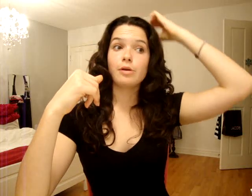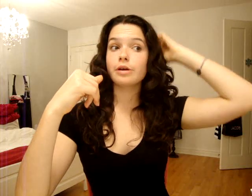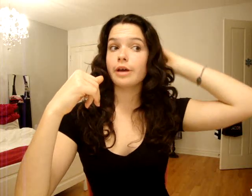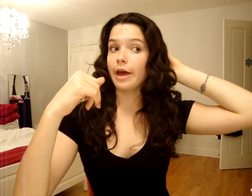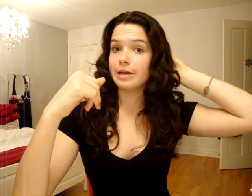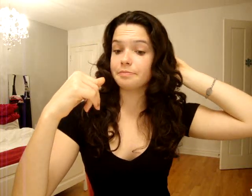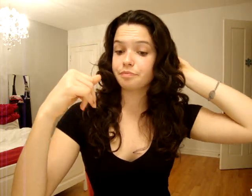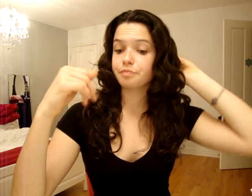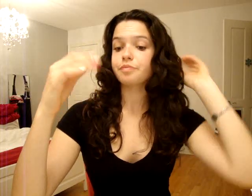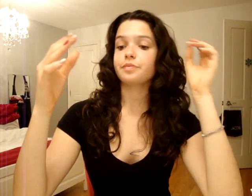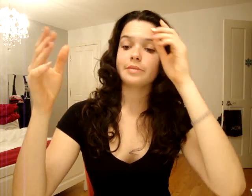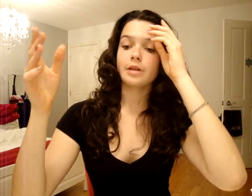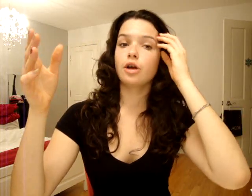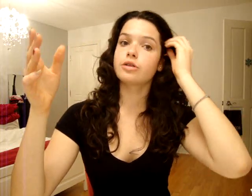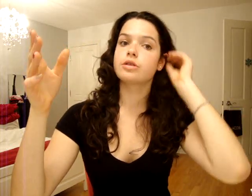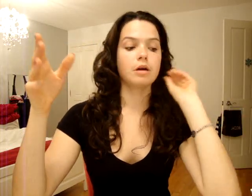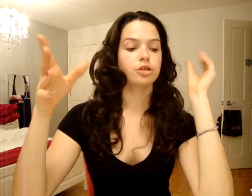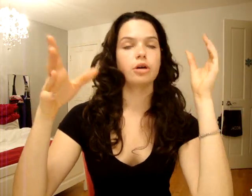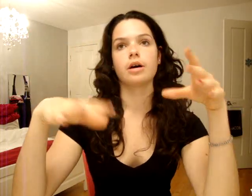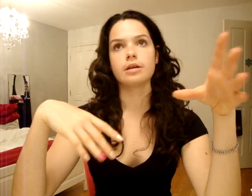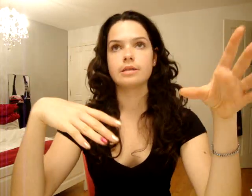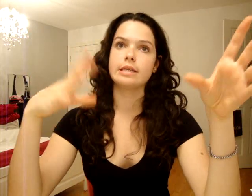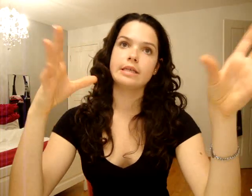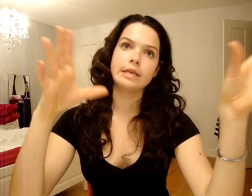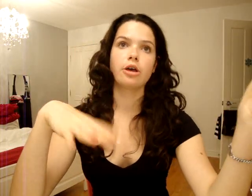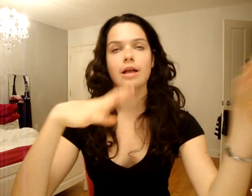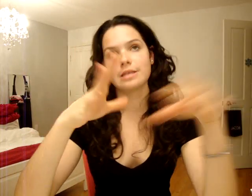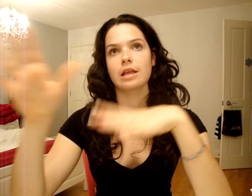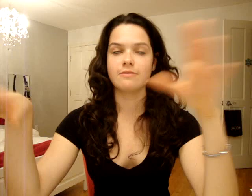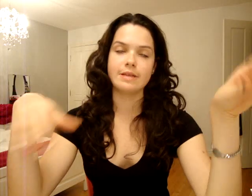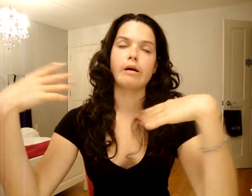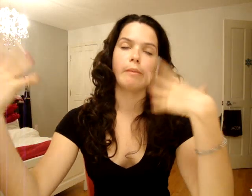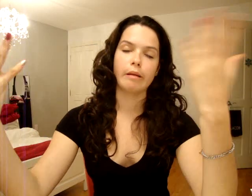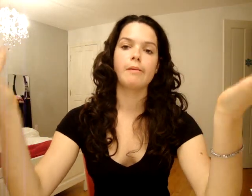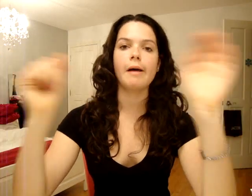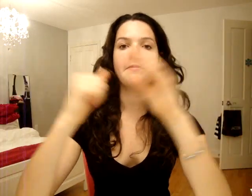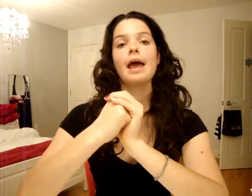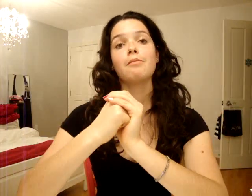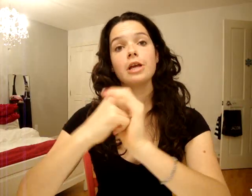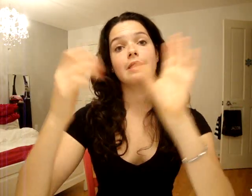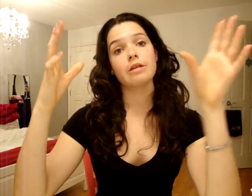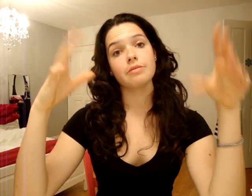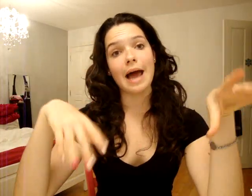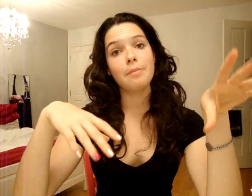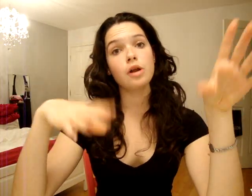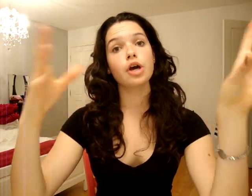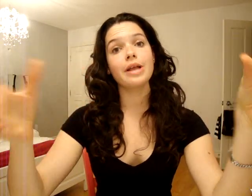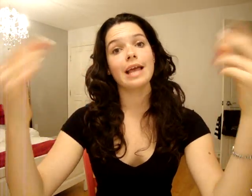Pis là, euh... Là, il te demande genre... C'est qui qui a organisé l'activité, bla bla bla bla. Pis là, il te met à une table. Pis là, là, il t